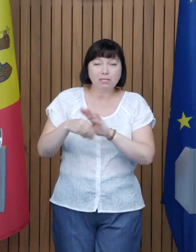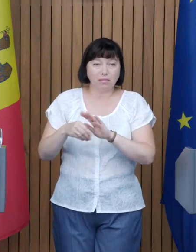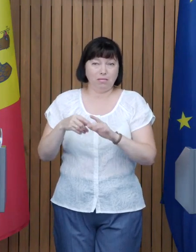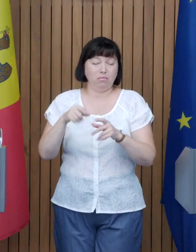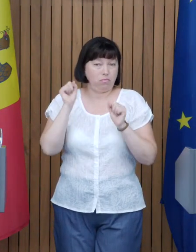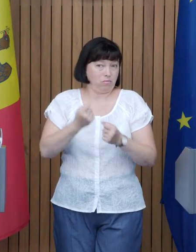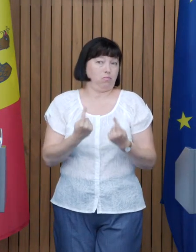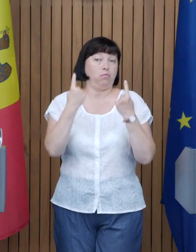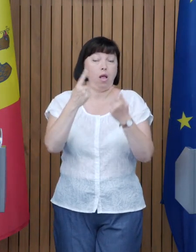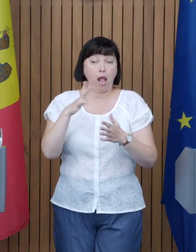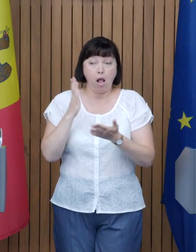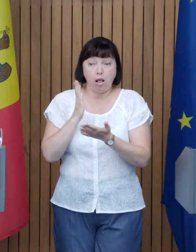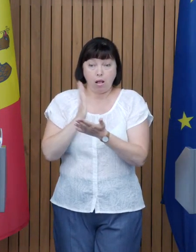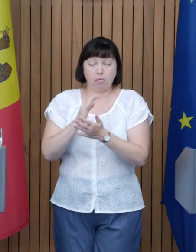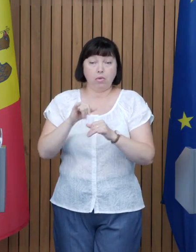de mare